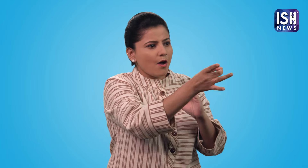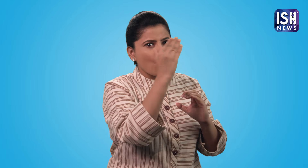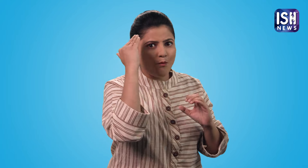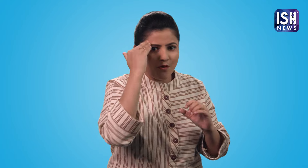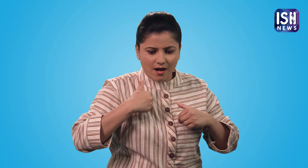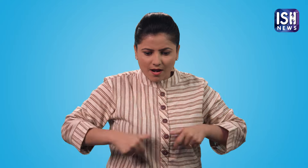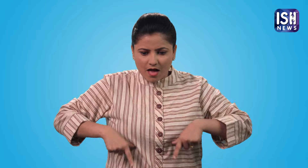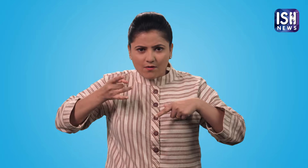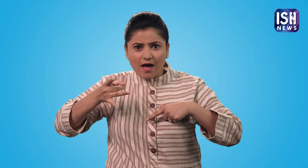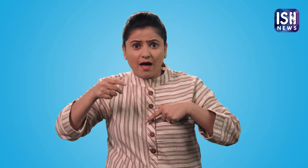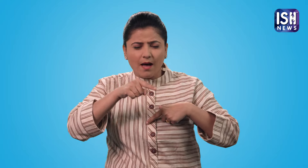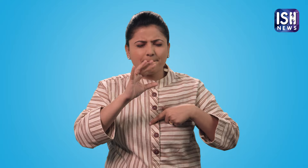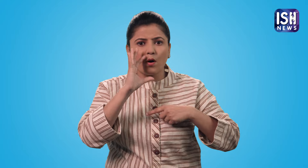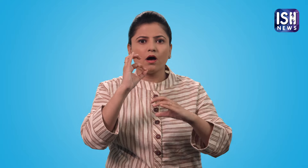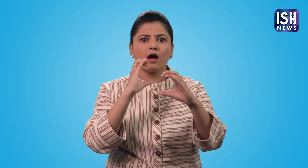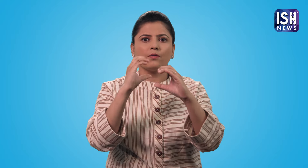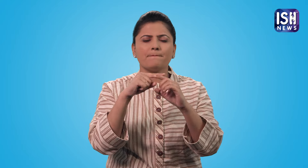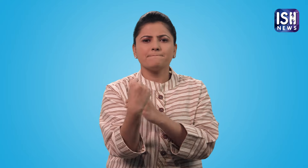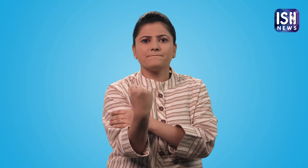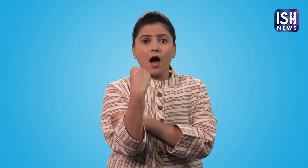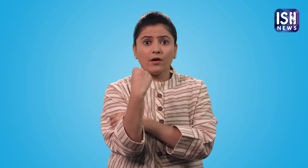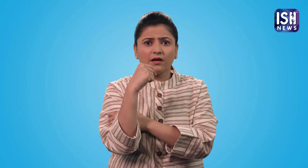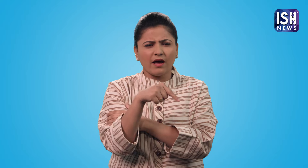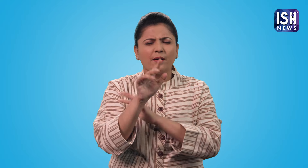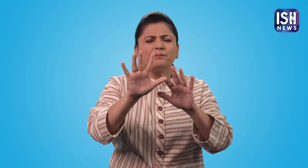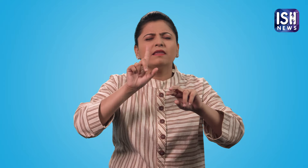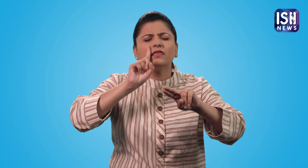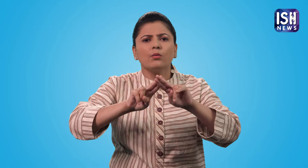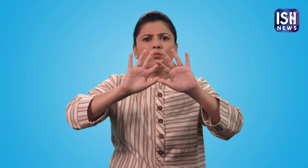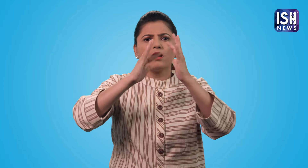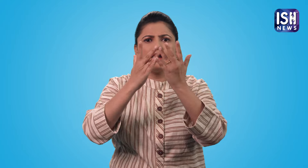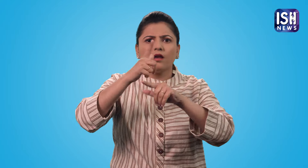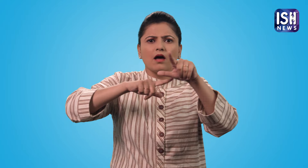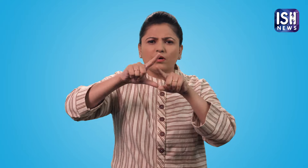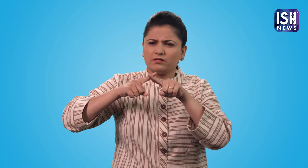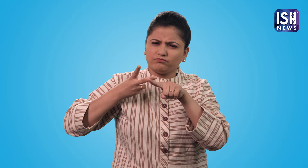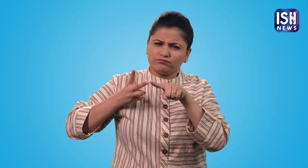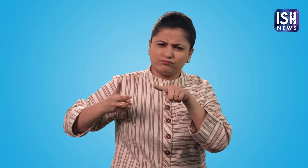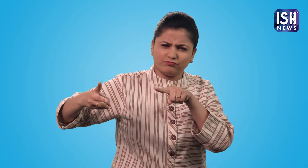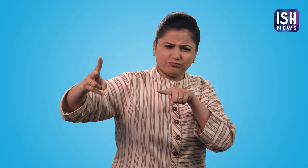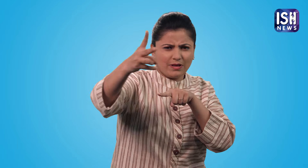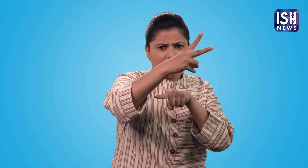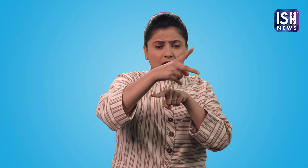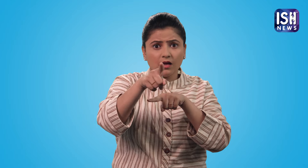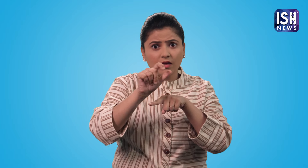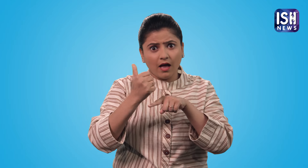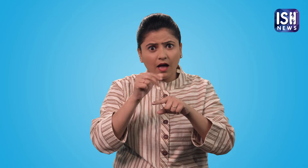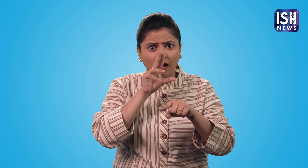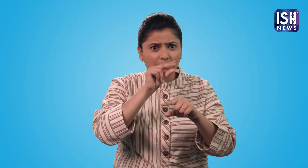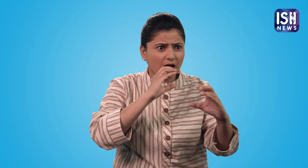सयोग करने और समझने में सक्षम बनाता है ये सबसे शक्तिसाली साधन है दुनिया में कई अलग अलग भाषाएं है और यदि आप इन भाषाओं को नहीं